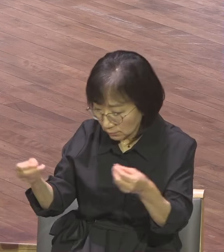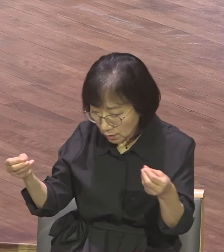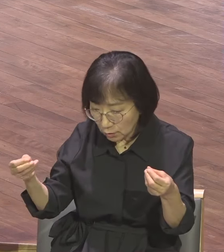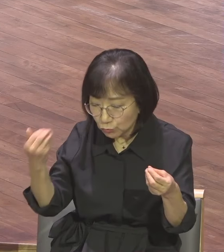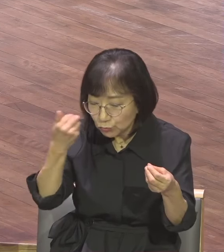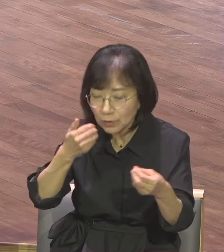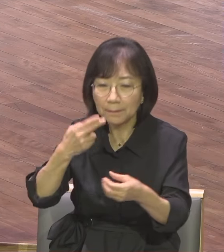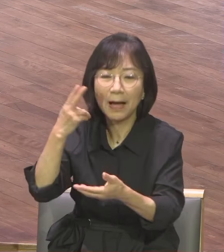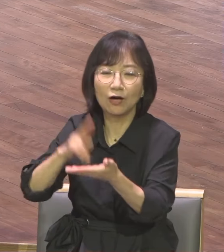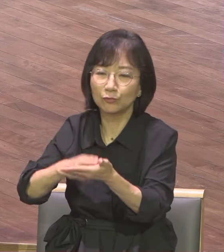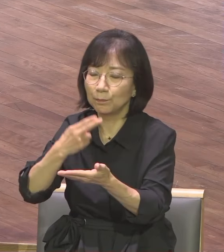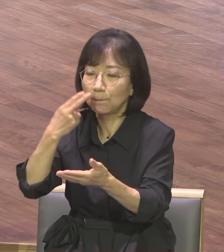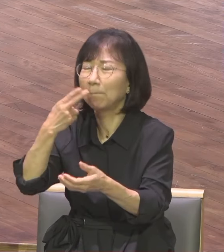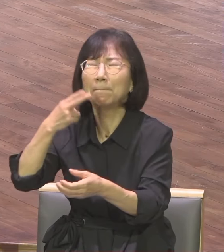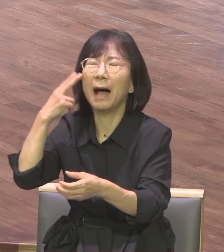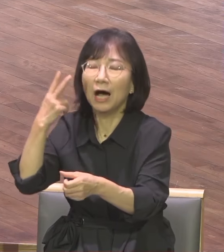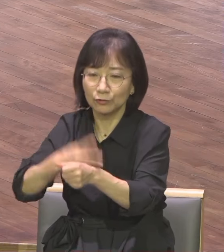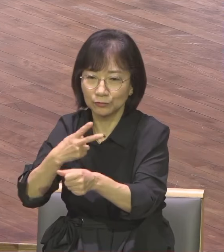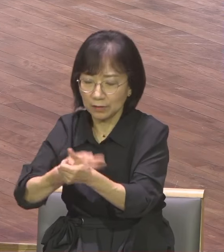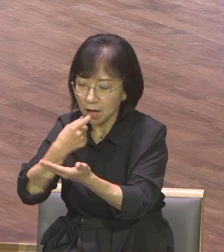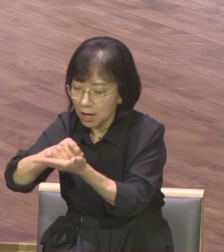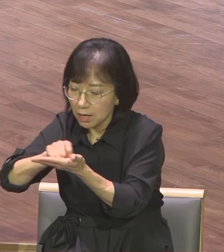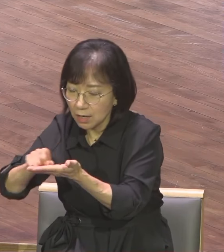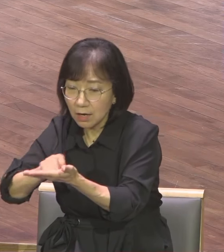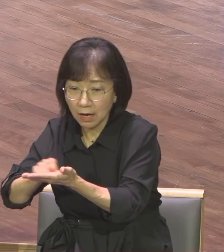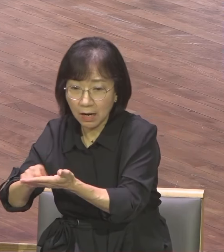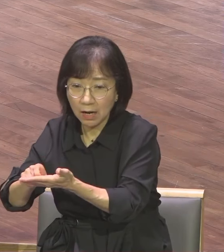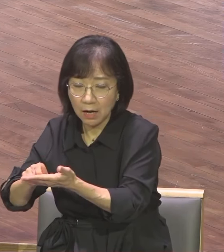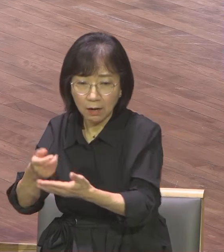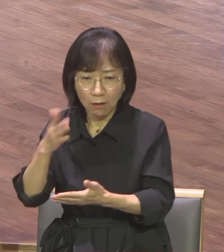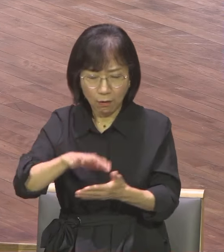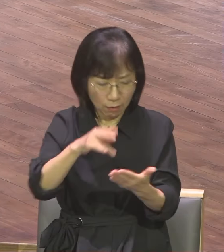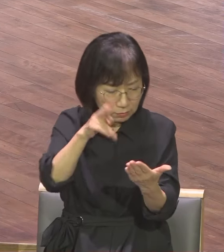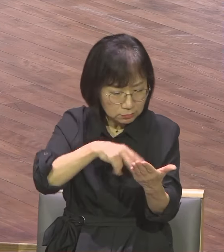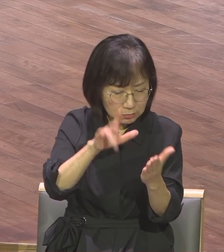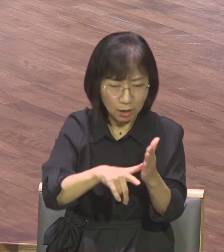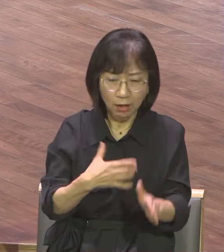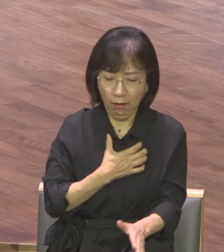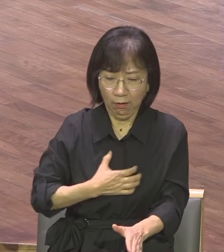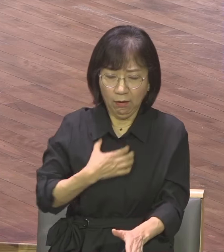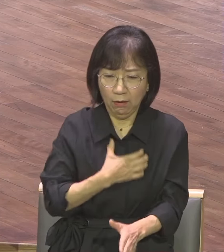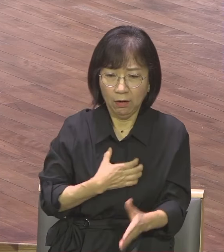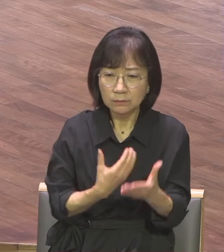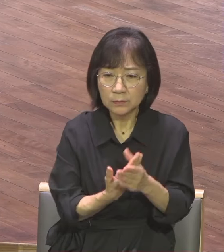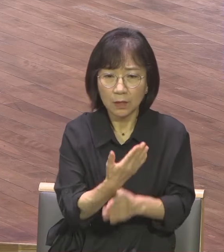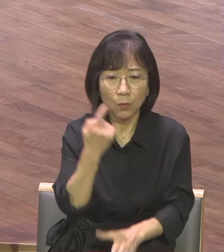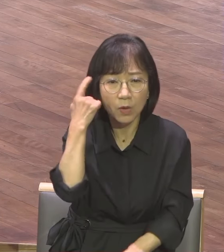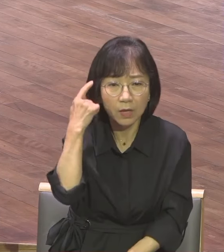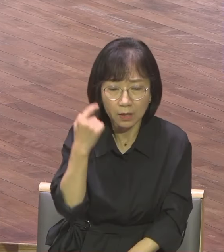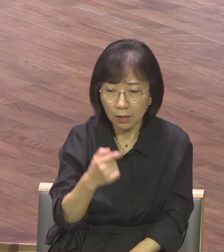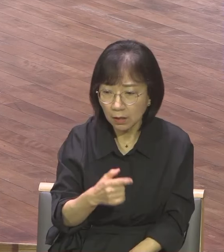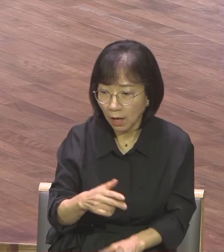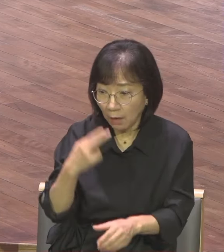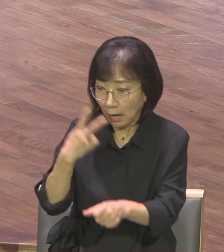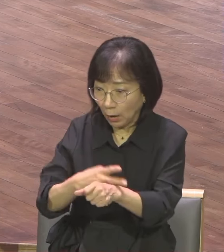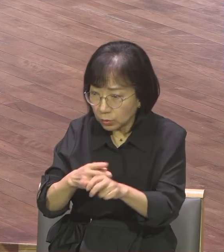편지를 읽는 성도들 마음속에 근심이 있는 거예요 걱정이 있는 거예요 왜? 바울이 지금 감옥에 있는 거예요